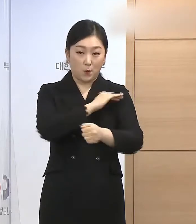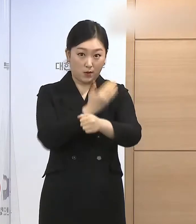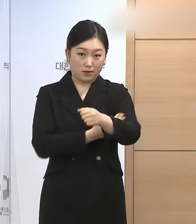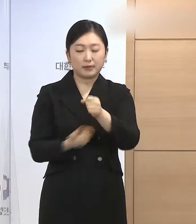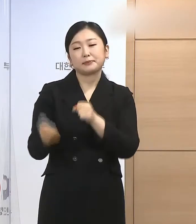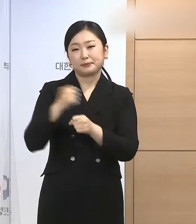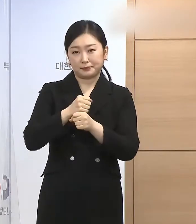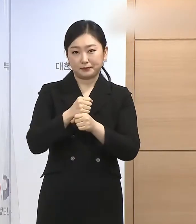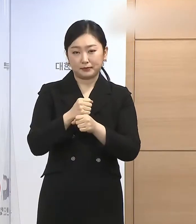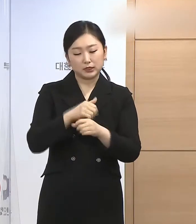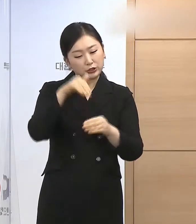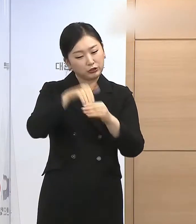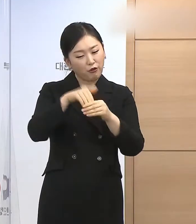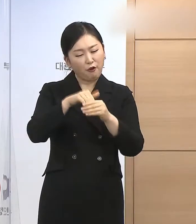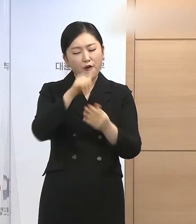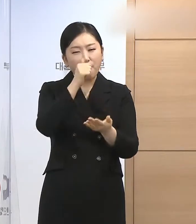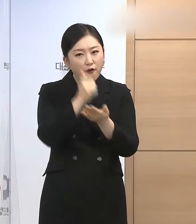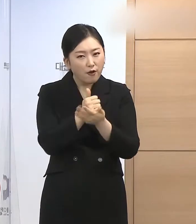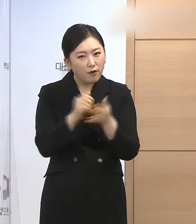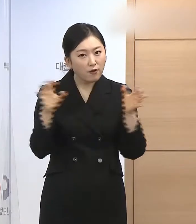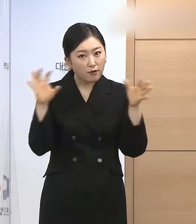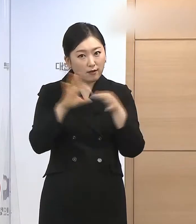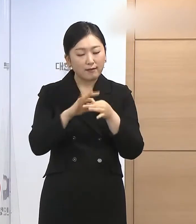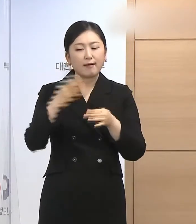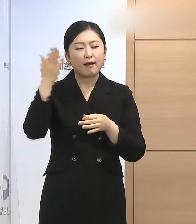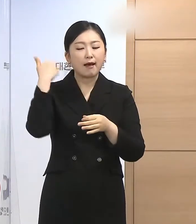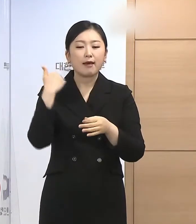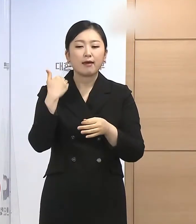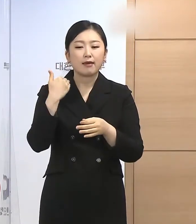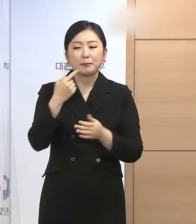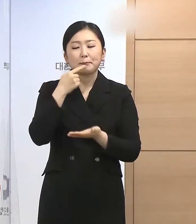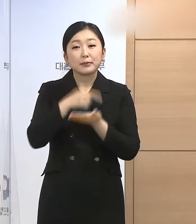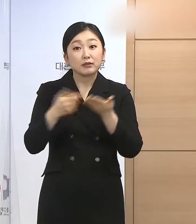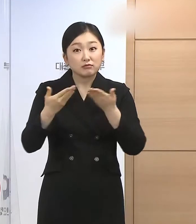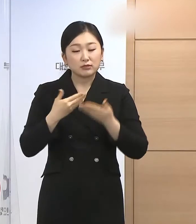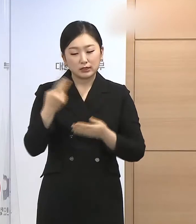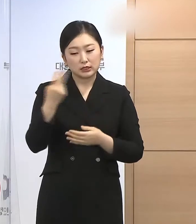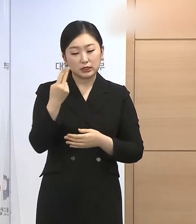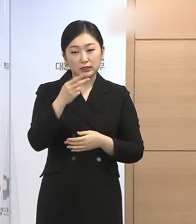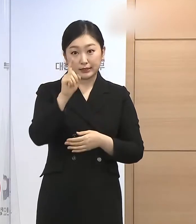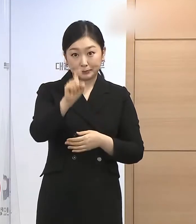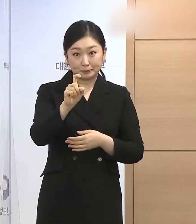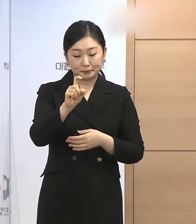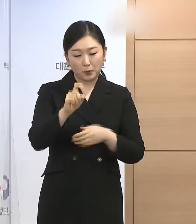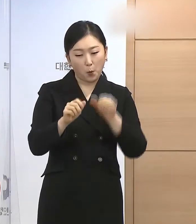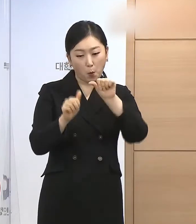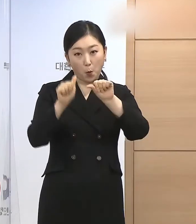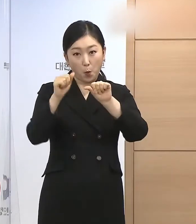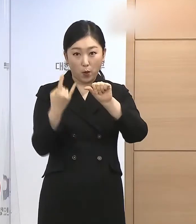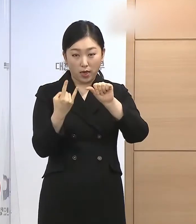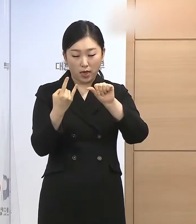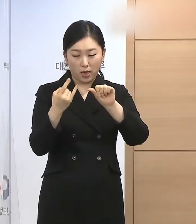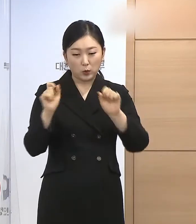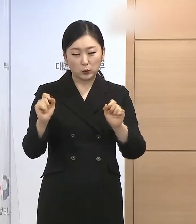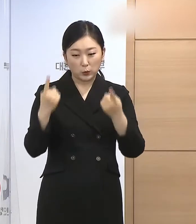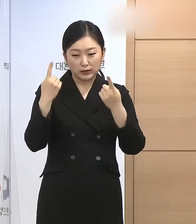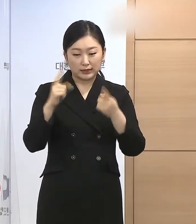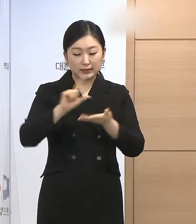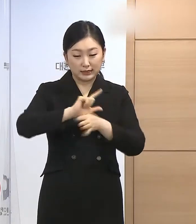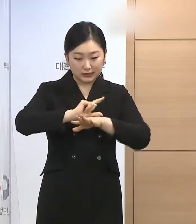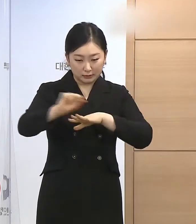선거 사범 중 이미 동정선거에서 한두 차례 불이익을 받은 2010년 제5회 전국동시지방선거,